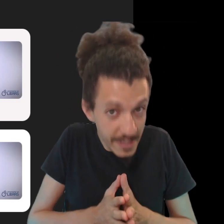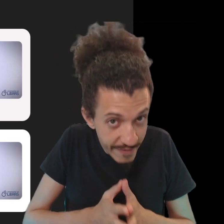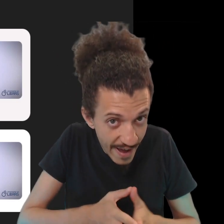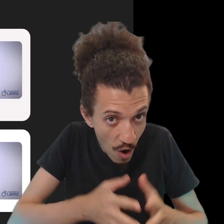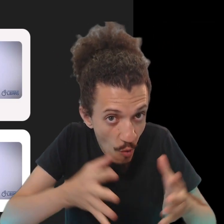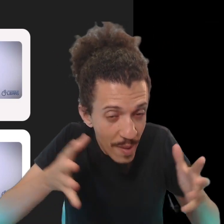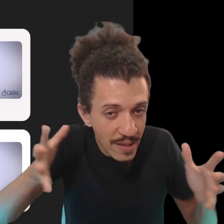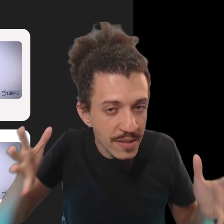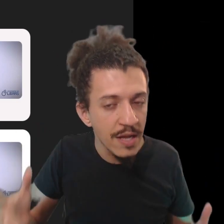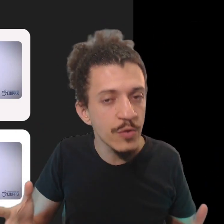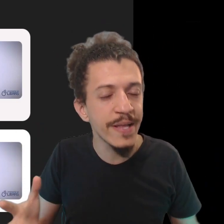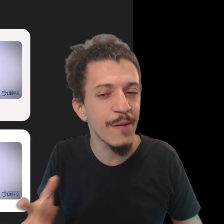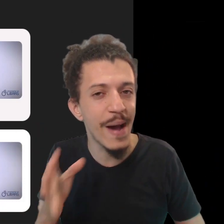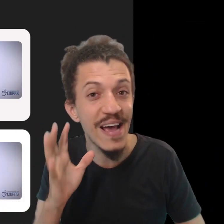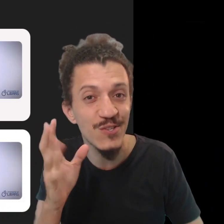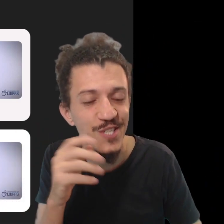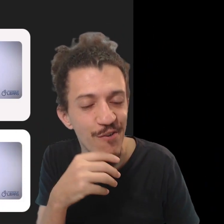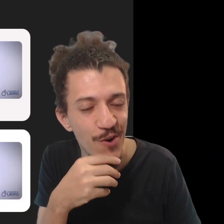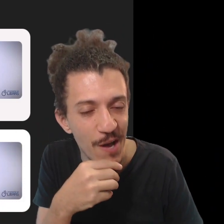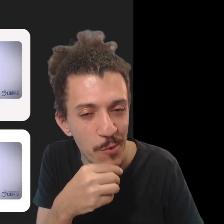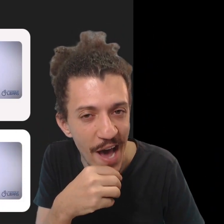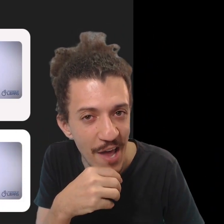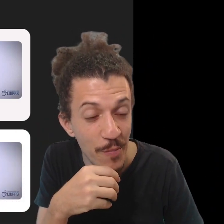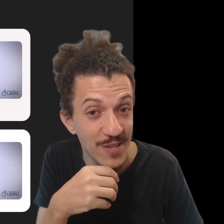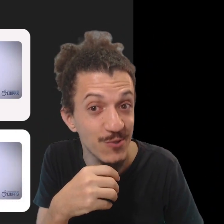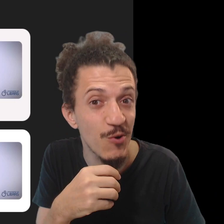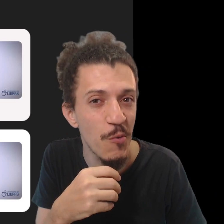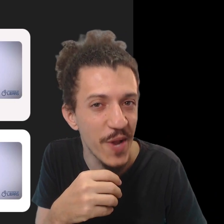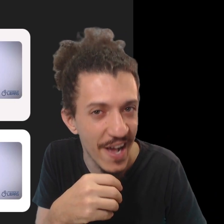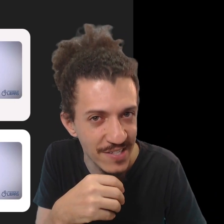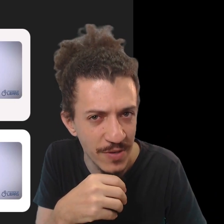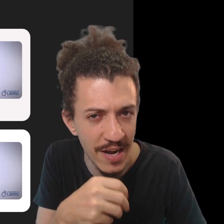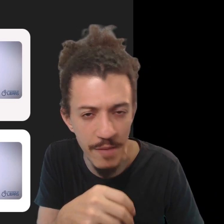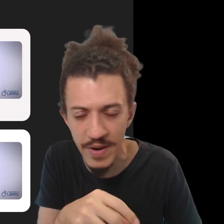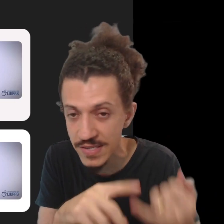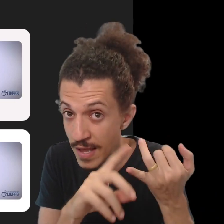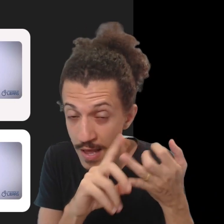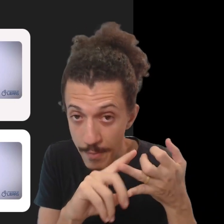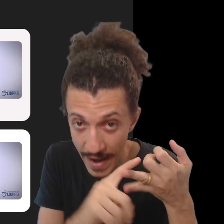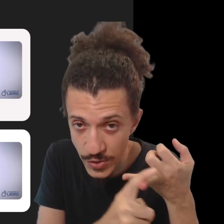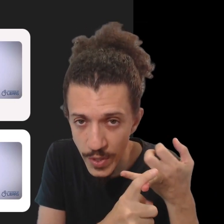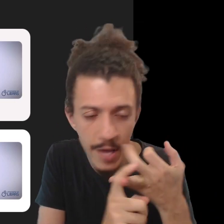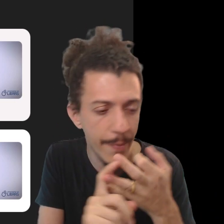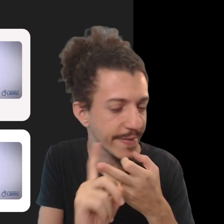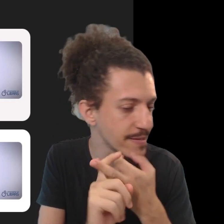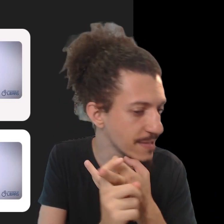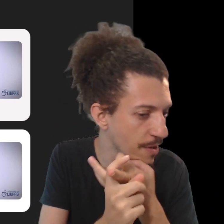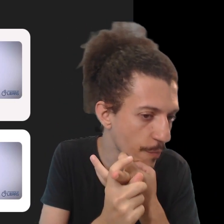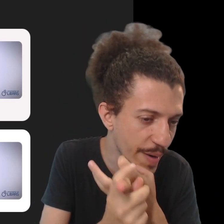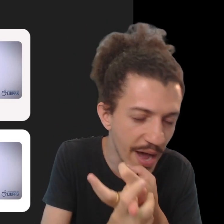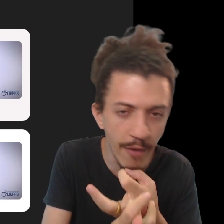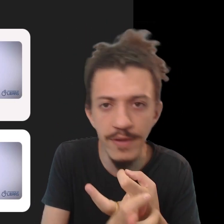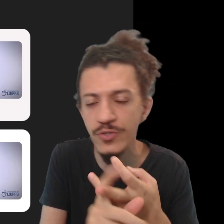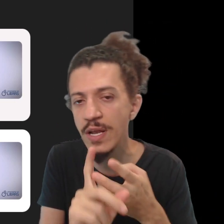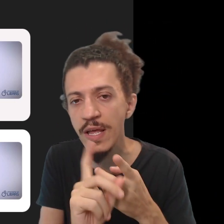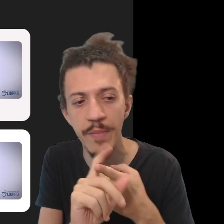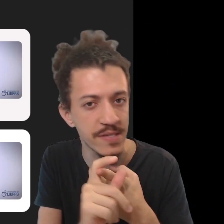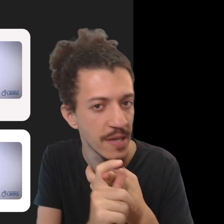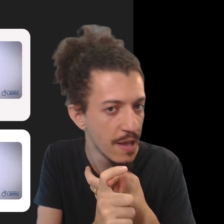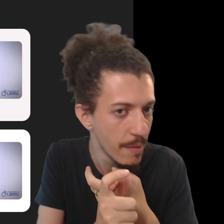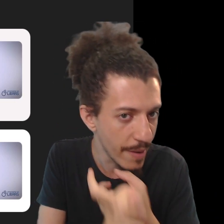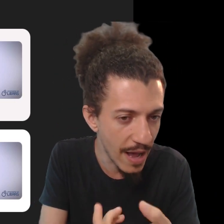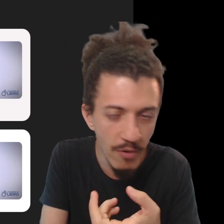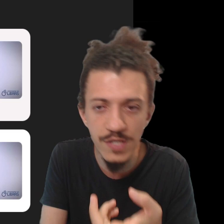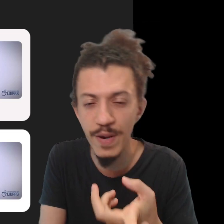E assim você vai aumentando ainda mais o seu vocabulário para a sua comunicação na Libras, para a sua interpretação, para aulas de